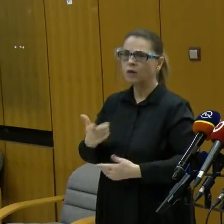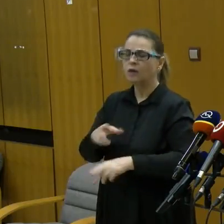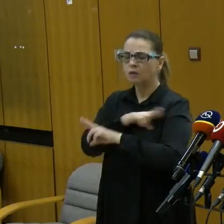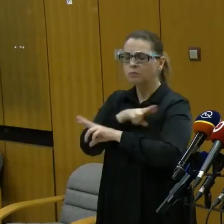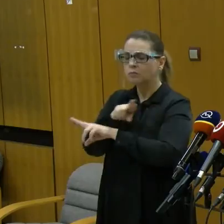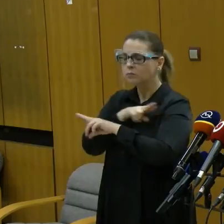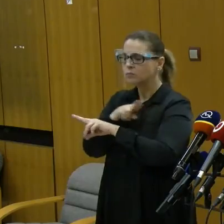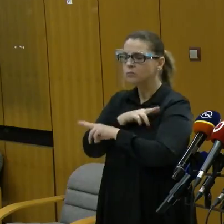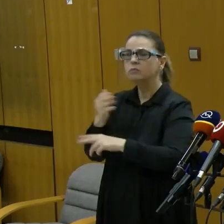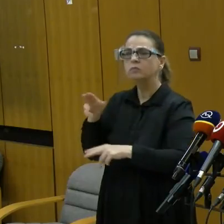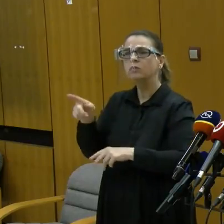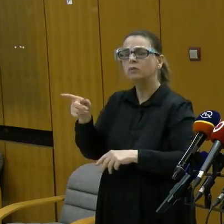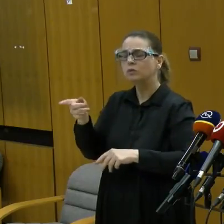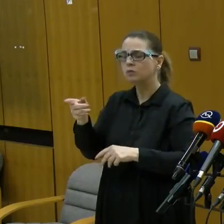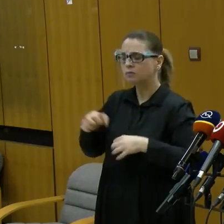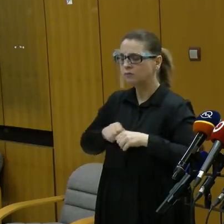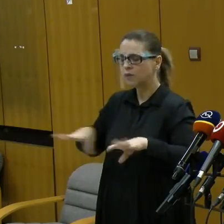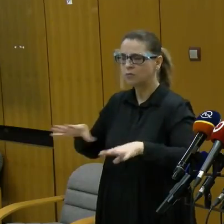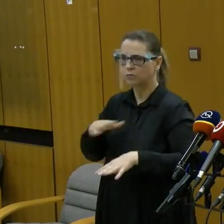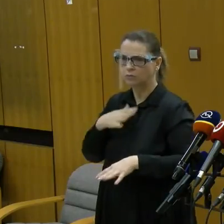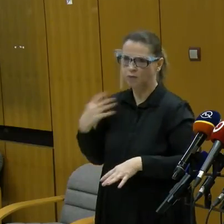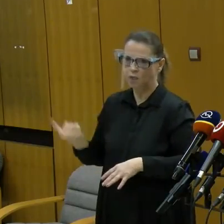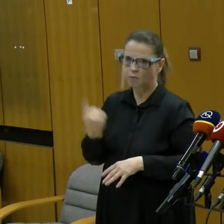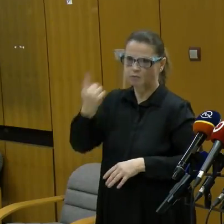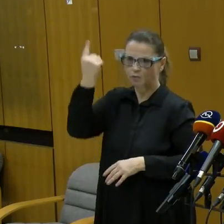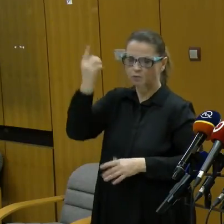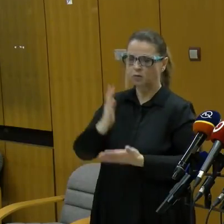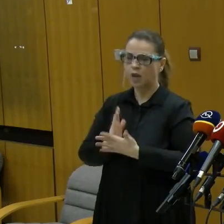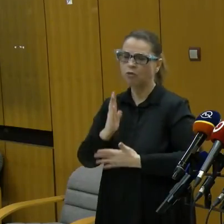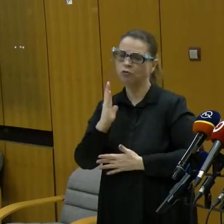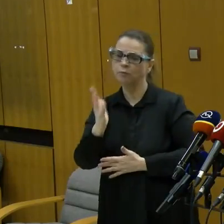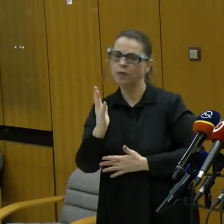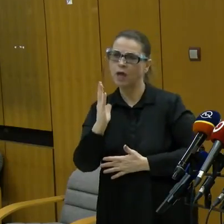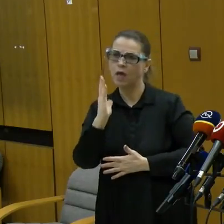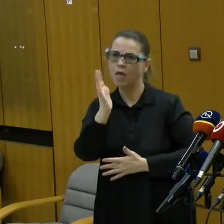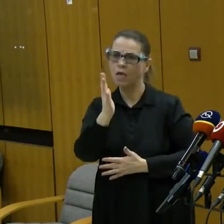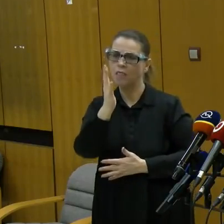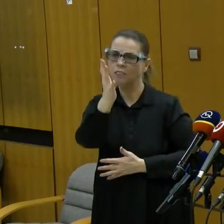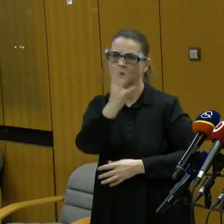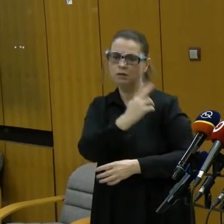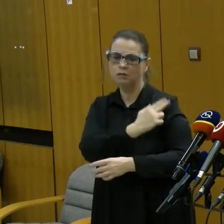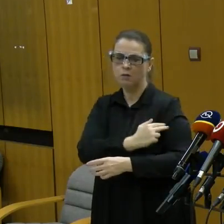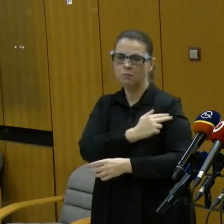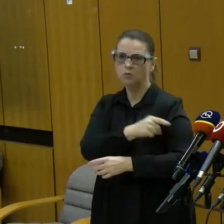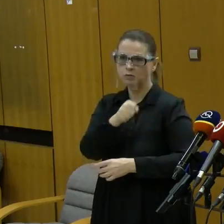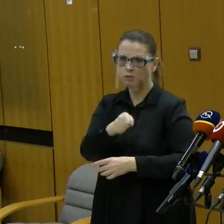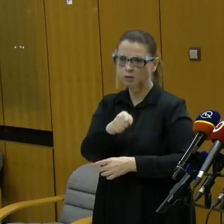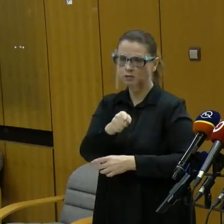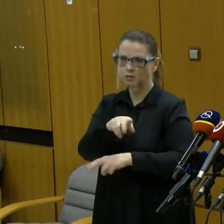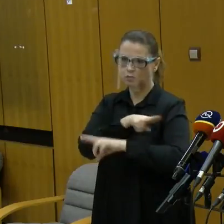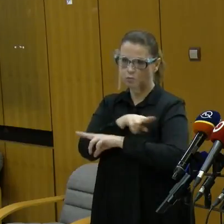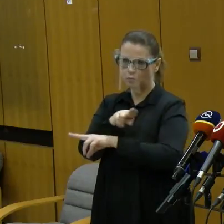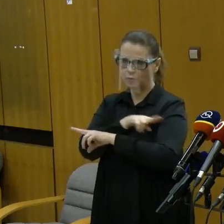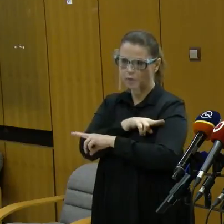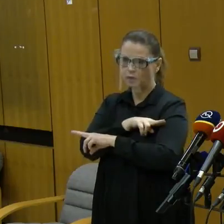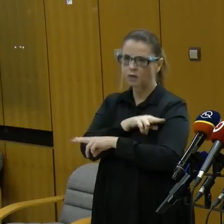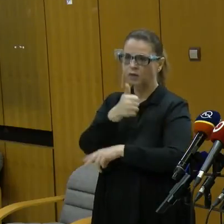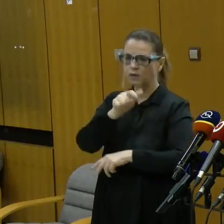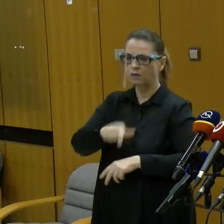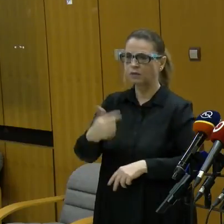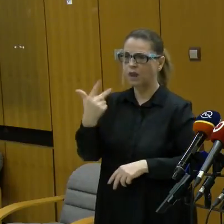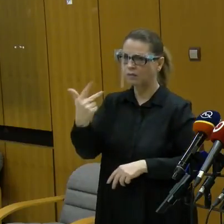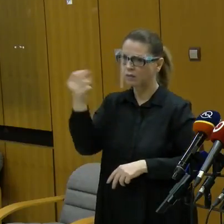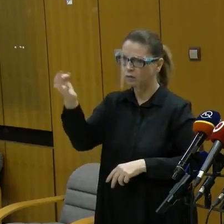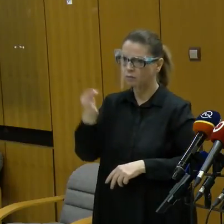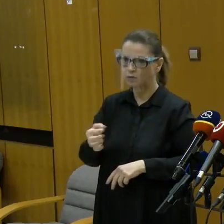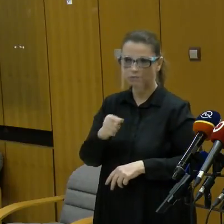toho vírusu momentálne je veľmi vysoká. Každý piatý, ktorý je hospitalizovaný v nemocniciach, na ňo zomiera. Je to 1,3% a to nie